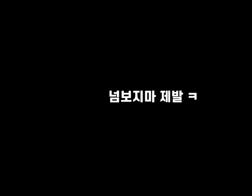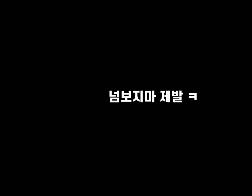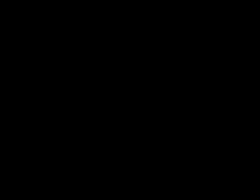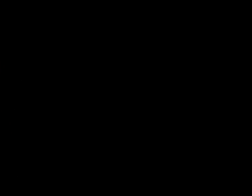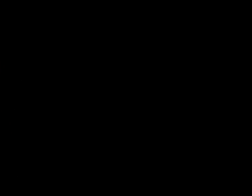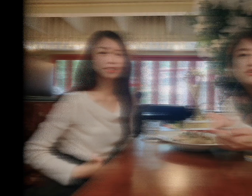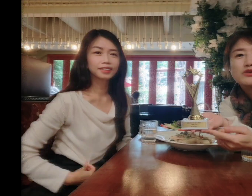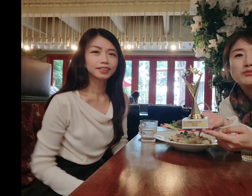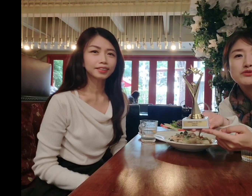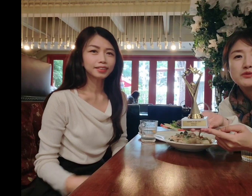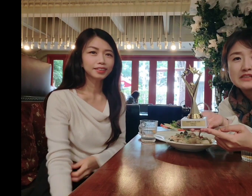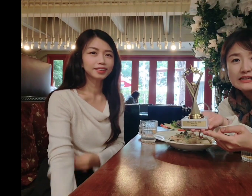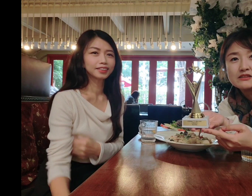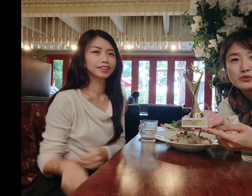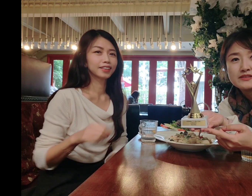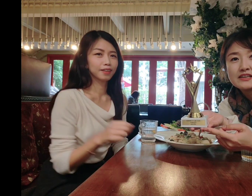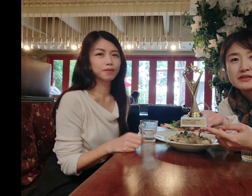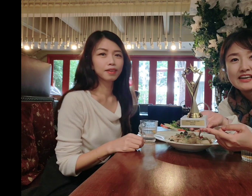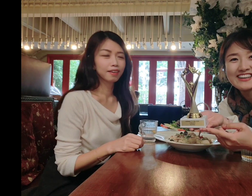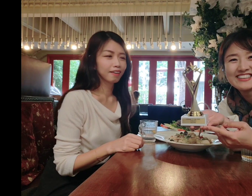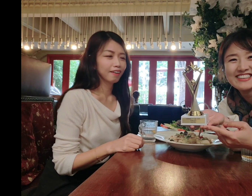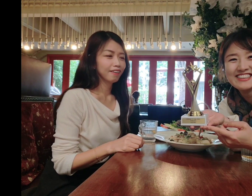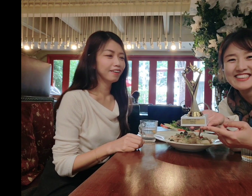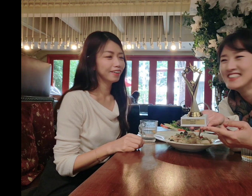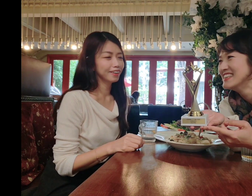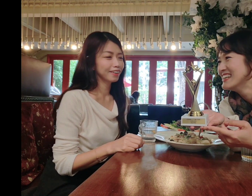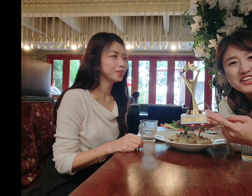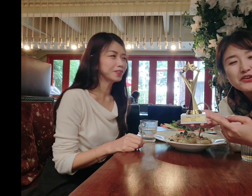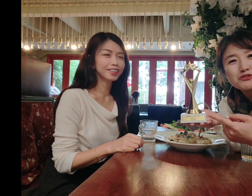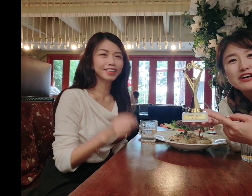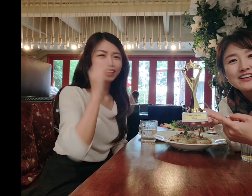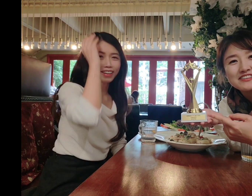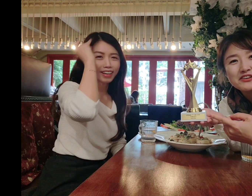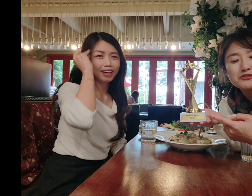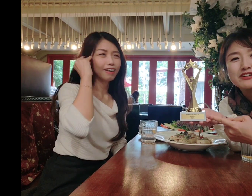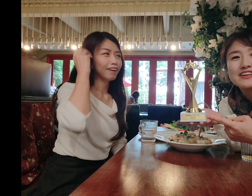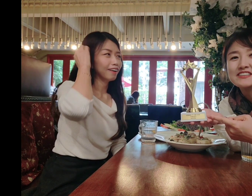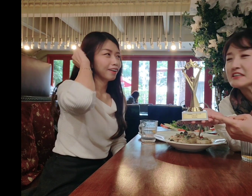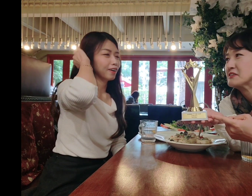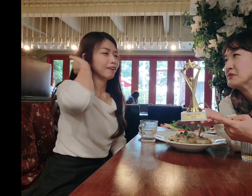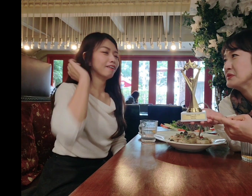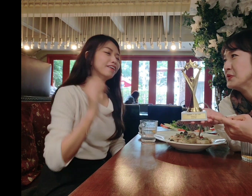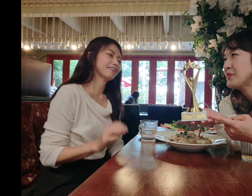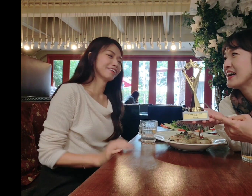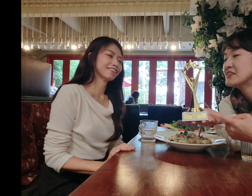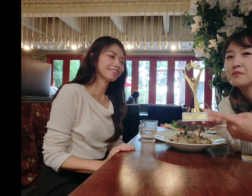절대로 넘볼 수 없는 아티즈와 상입니다 아 이거를 누가 하겠어 이거를 누가 따라잡겠어 내가 정말